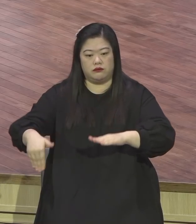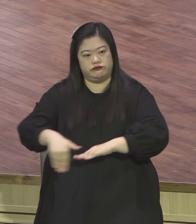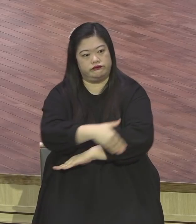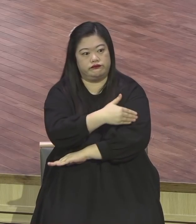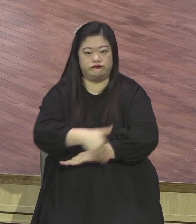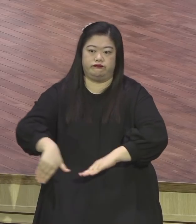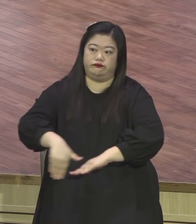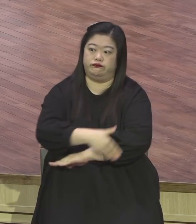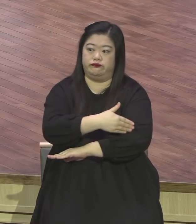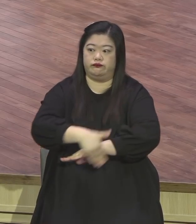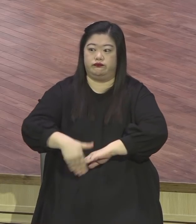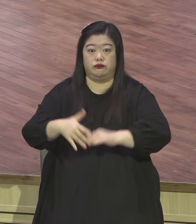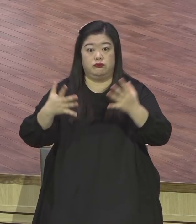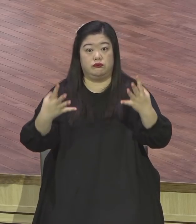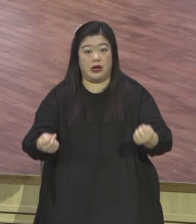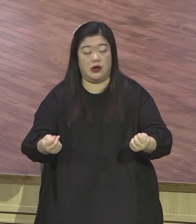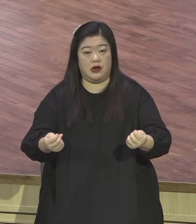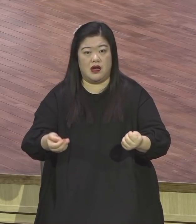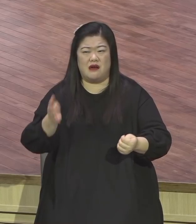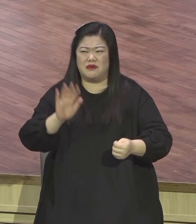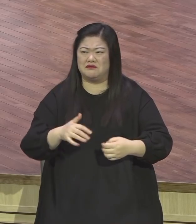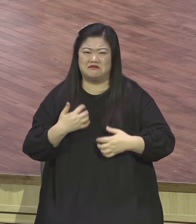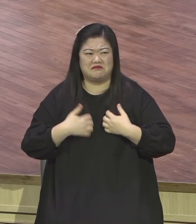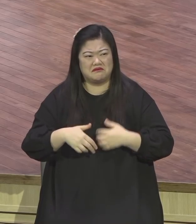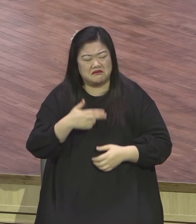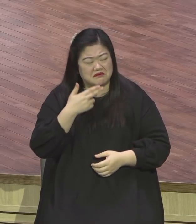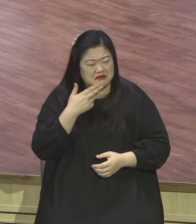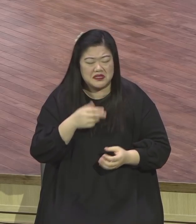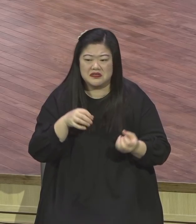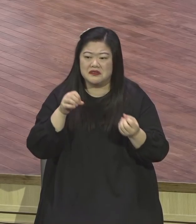없고 재미도 없고 응답도 없고 뭐 하나님의 말씀을